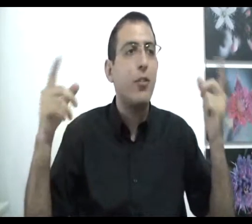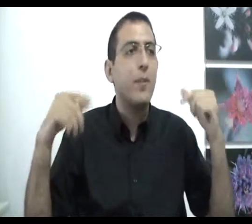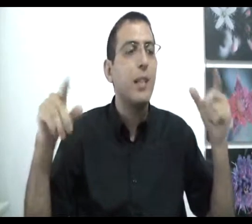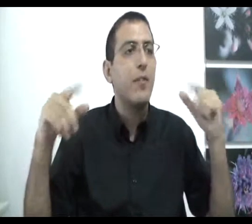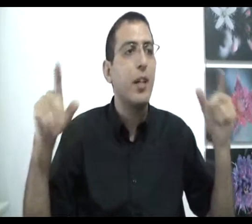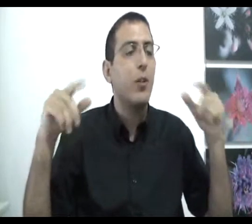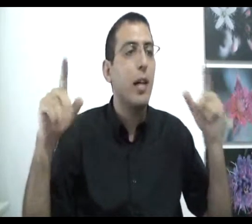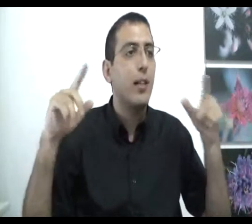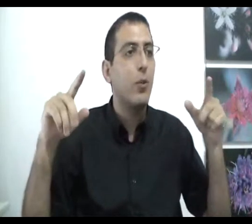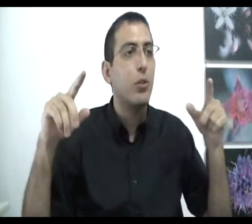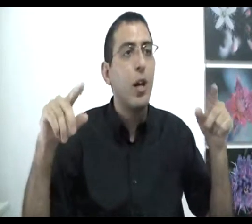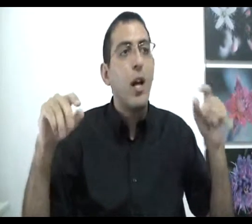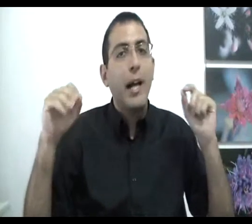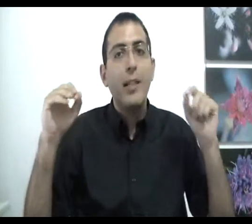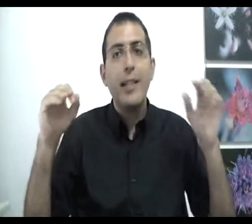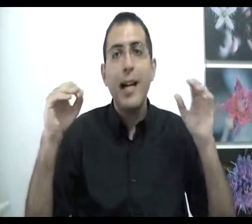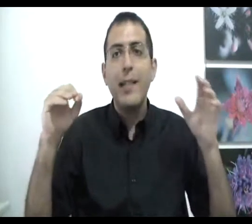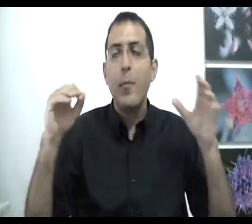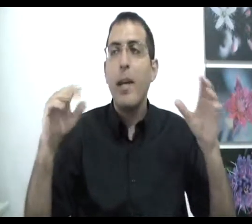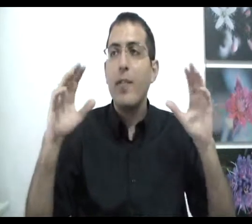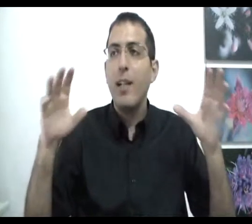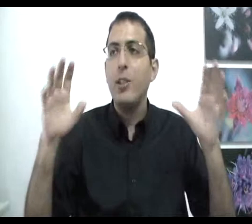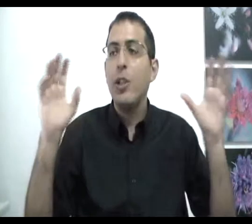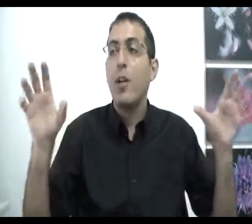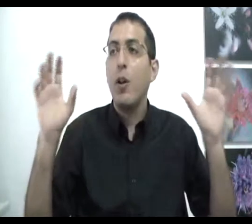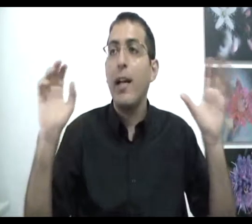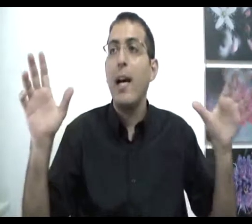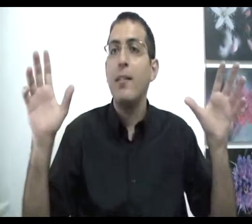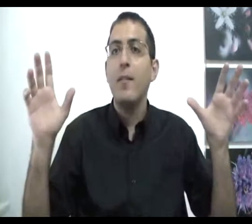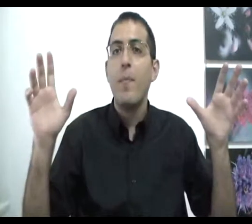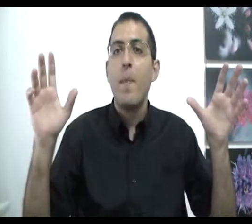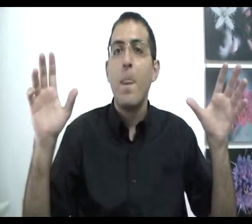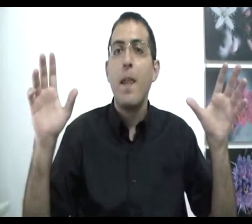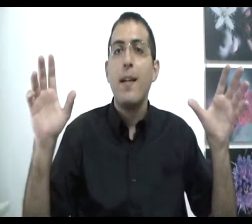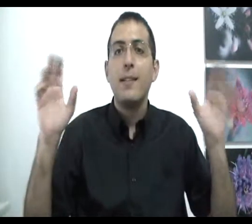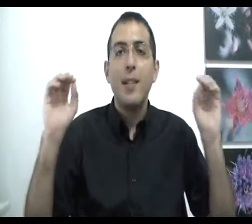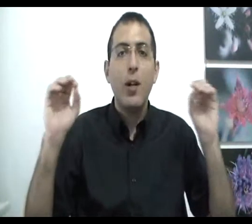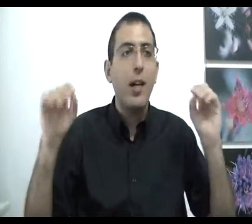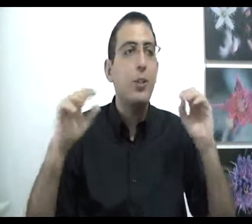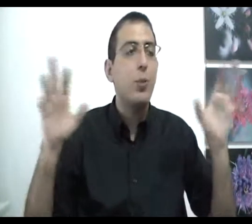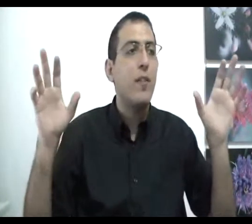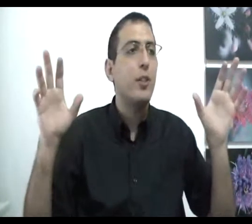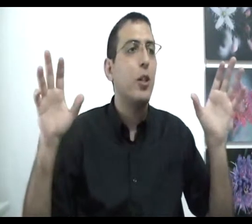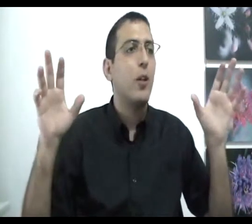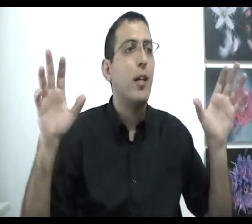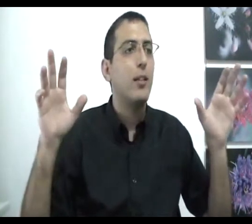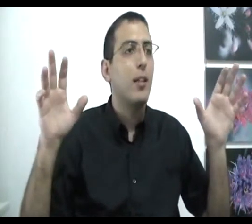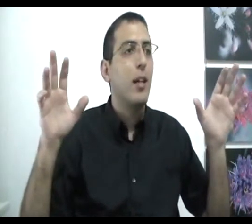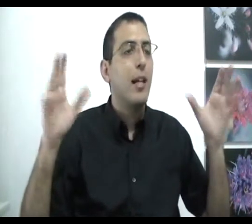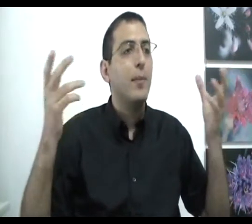שנמצא לפני כל ההבדמות כאשר האדם אומר הבנתי שהכל אחד זה הוכחה שהוא לא הבין שהכל אחד למה